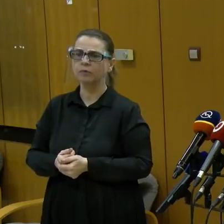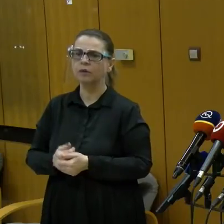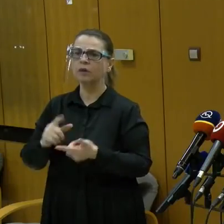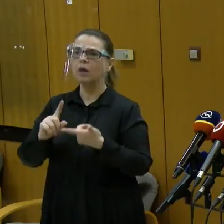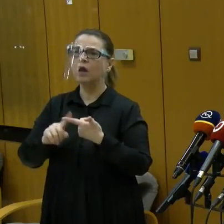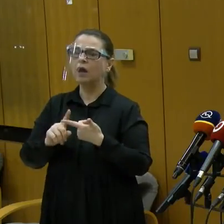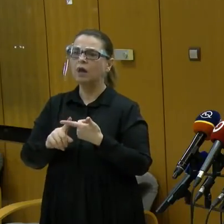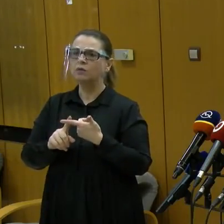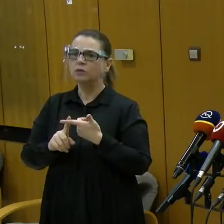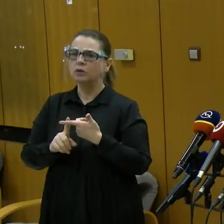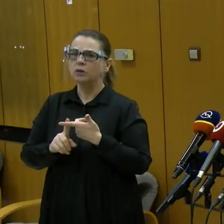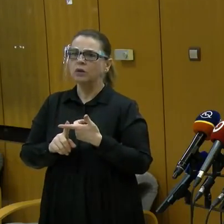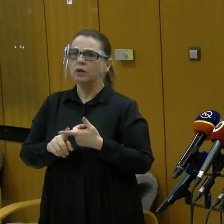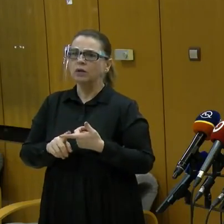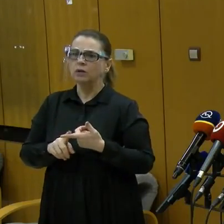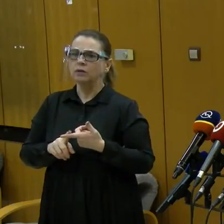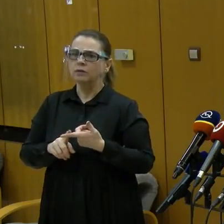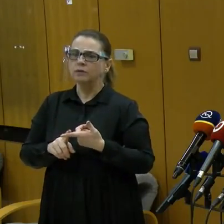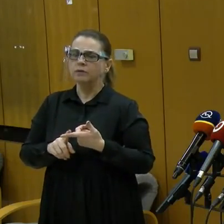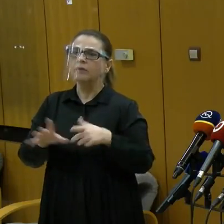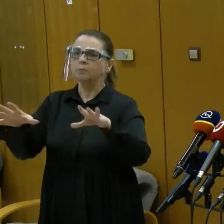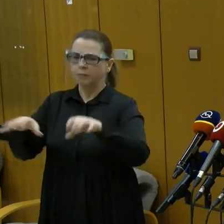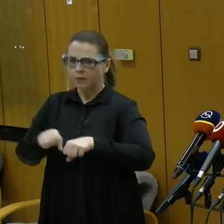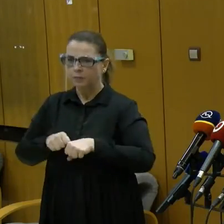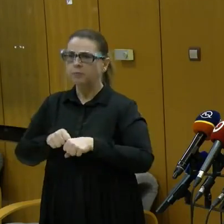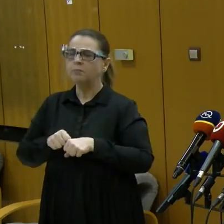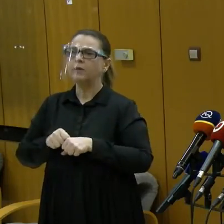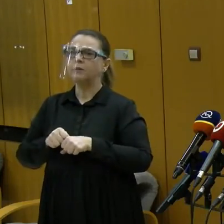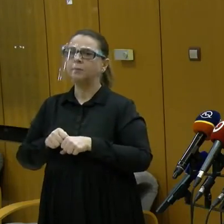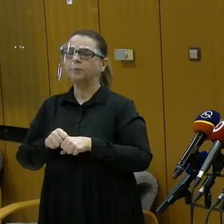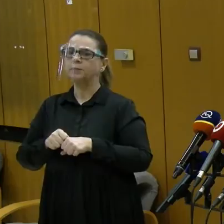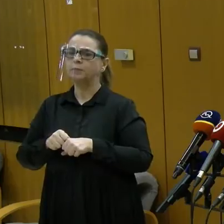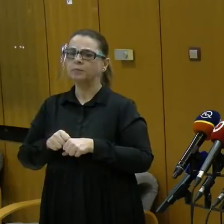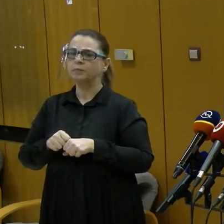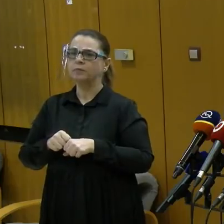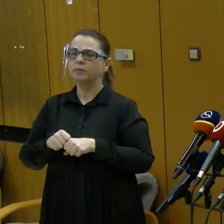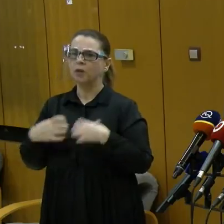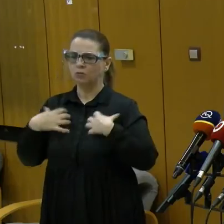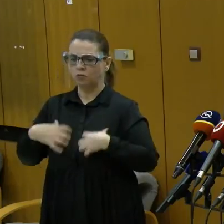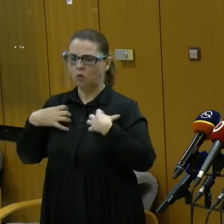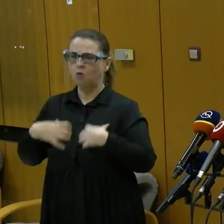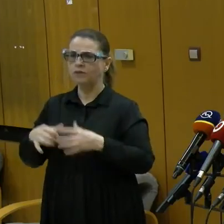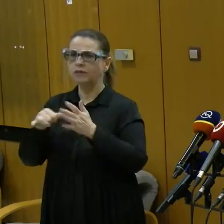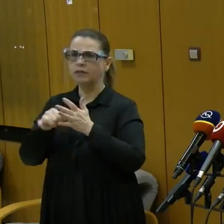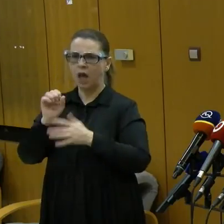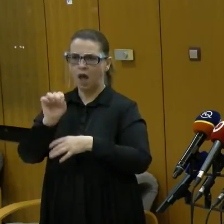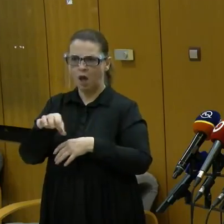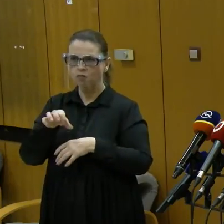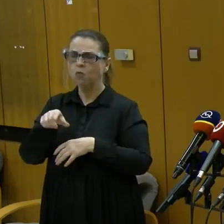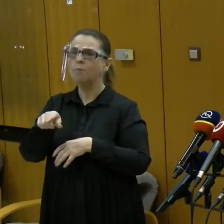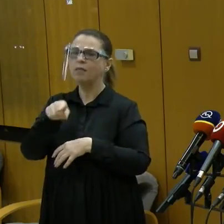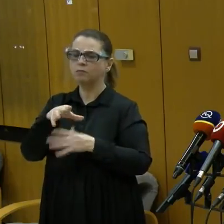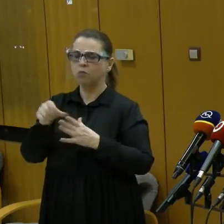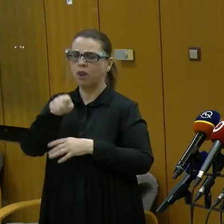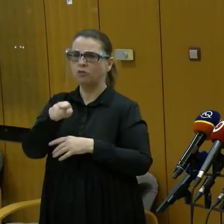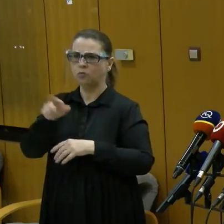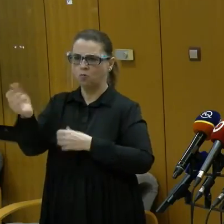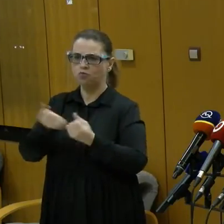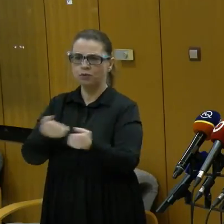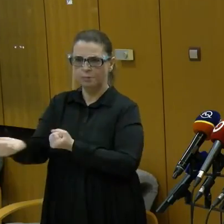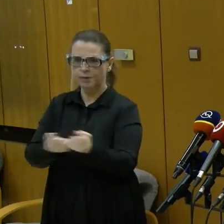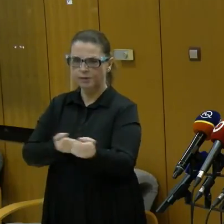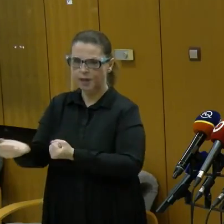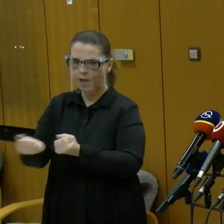-automat. No a zároveň príjmeme ten COVID-automat, podľa ktorého sa potom budeme riadiť za